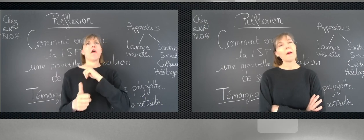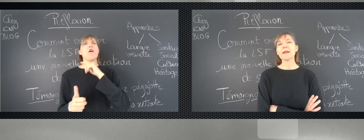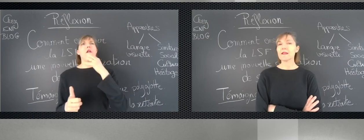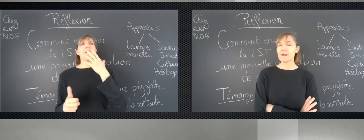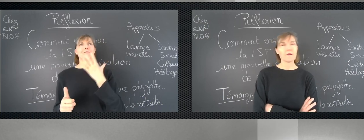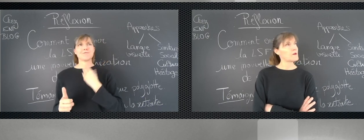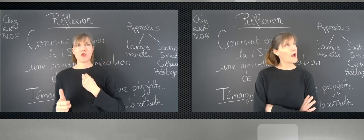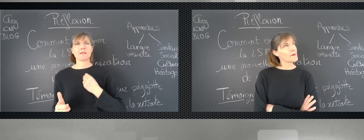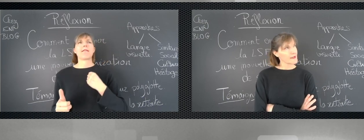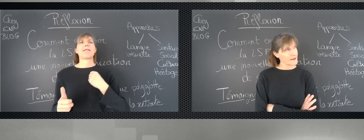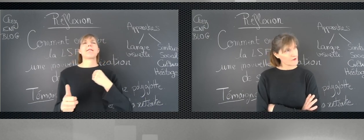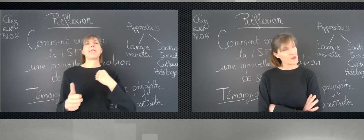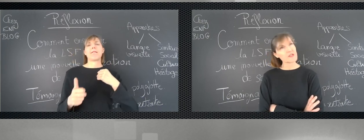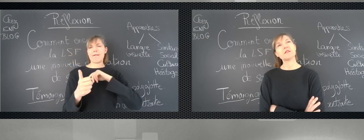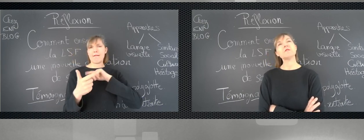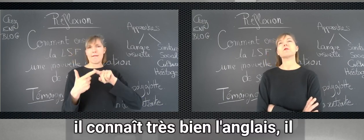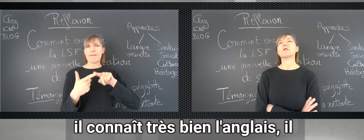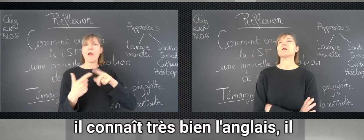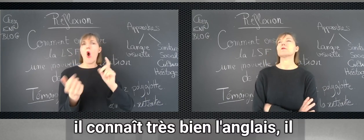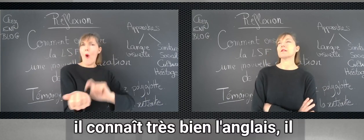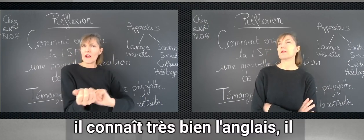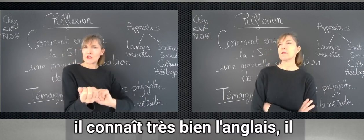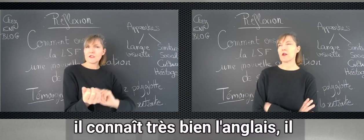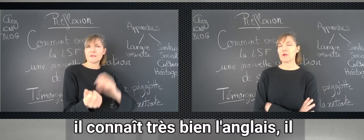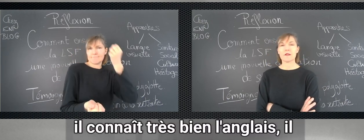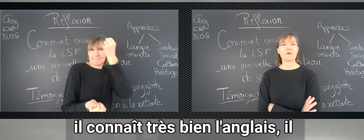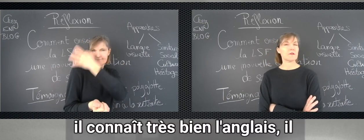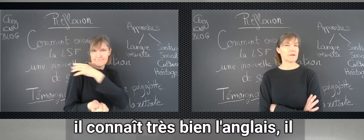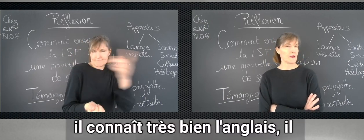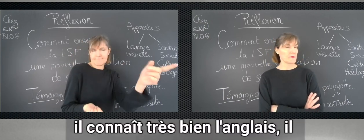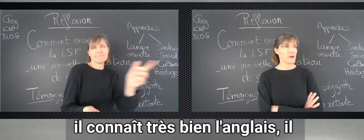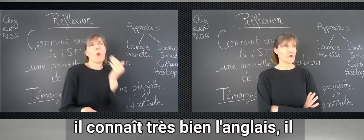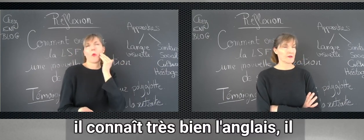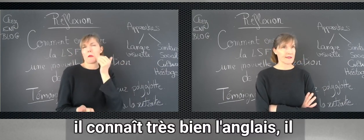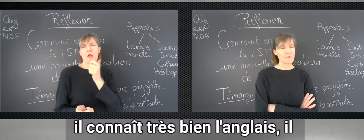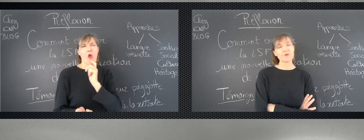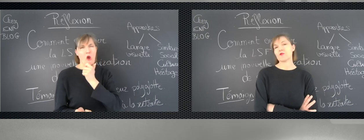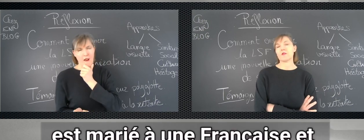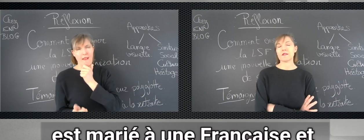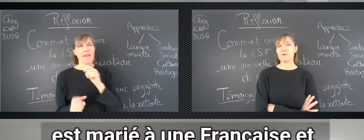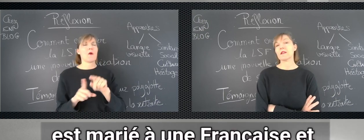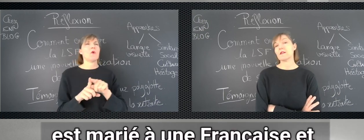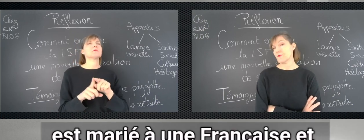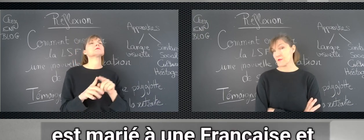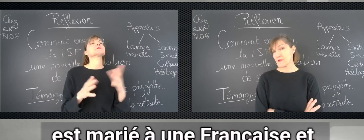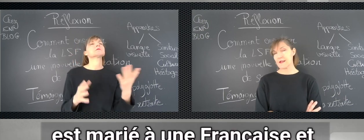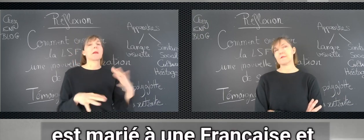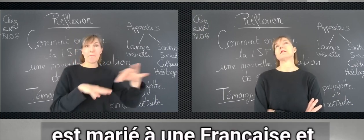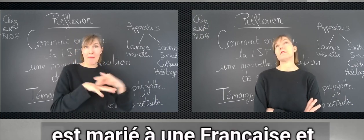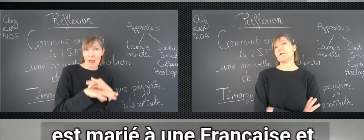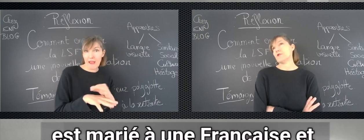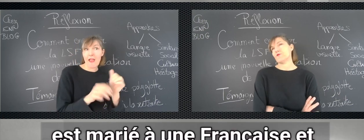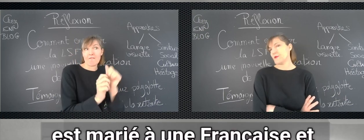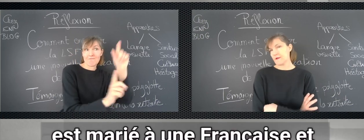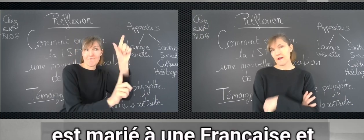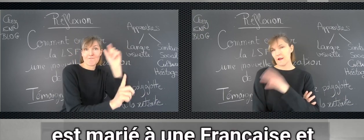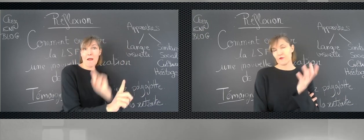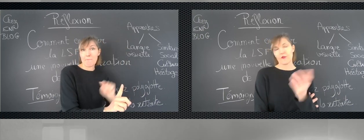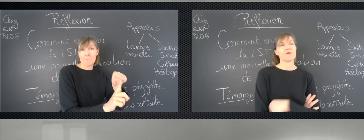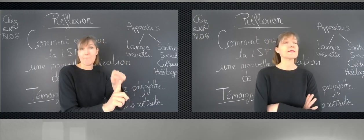américain d'origine. Donc, il connaît très bien l'anglais. connaît très bien le français puisque il marié à une française et il vit depuis très longtemps en France.